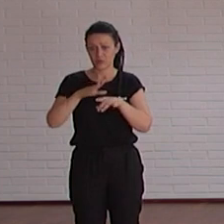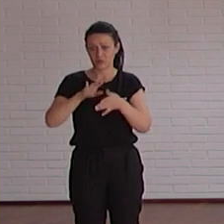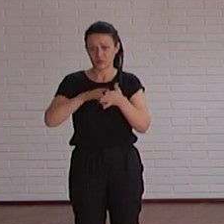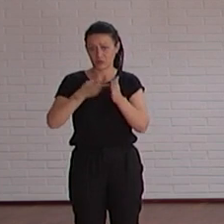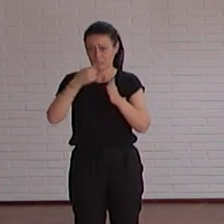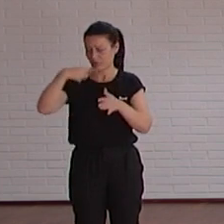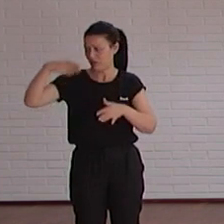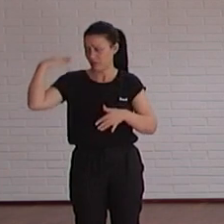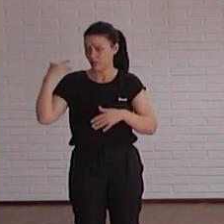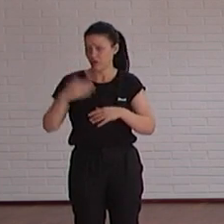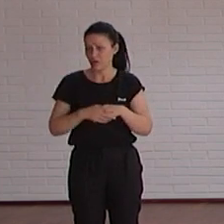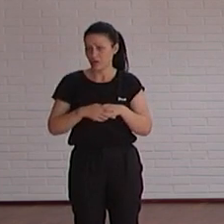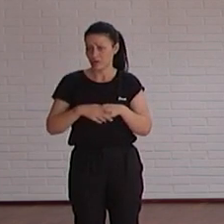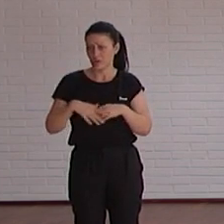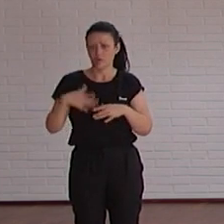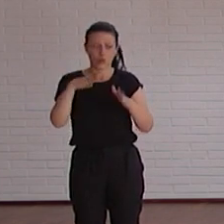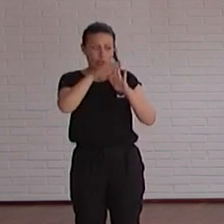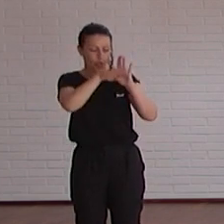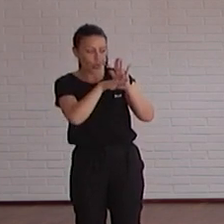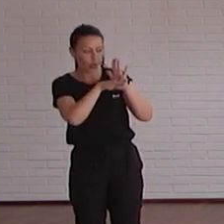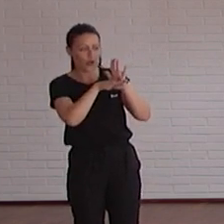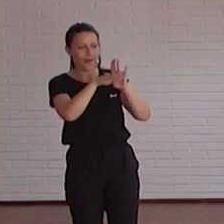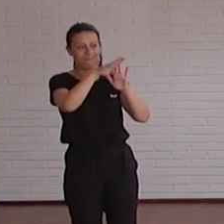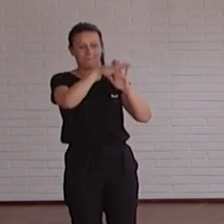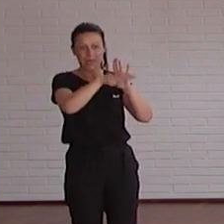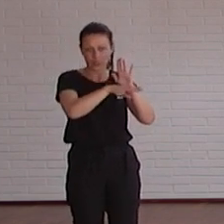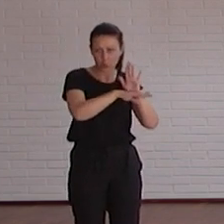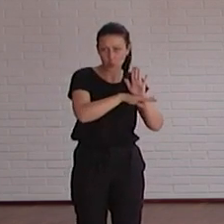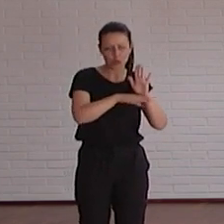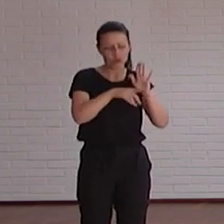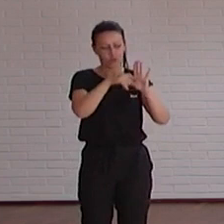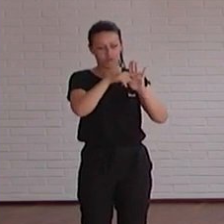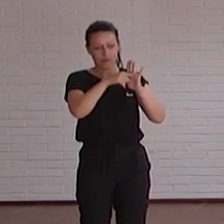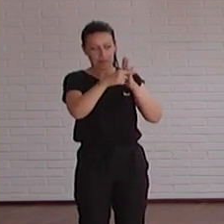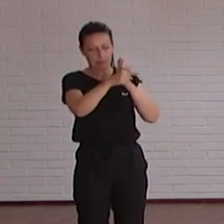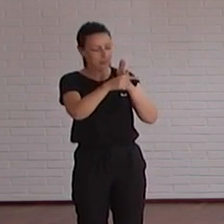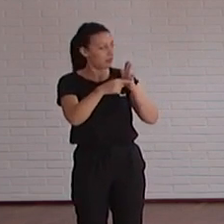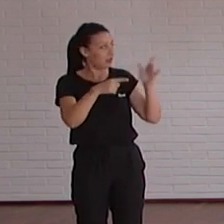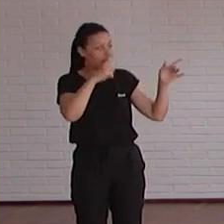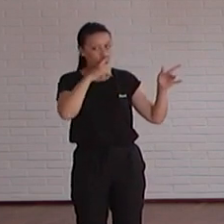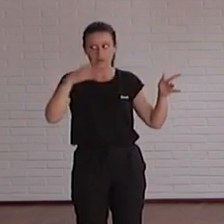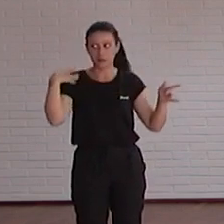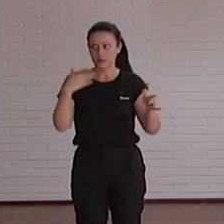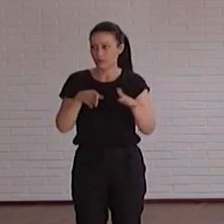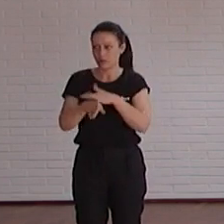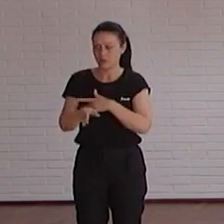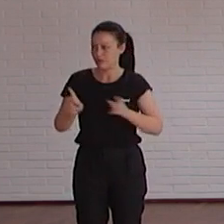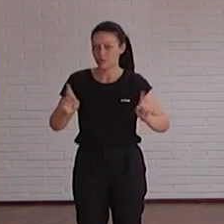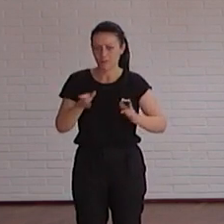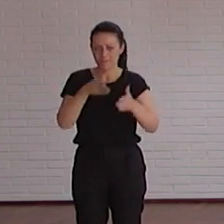logro el poder tener una zona con el menú una zona con esa claro cuando a los años nos dices que esto es totalmente inaccesible